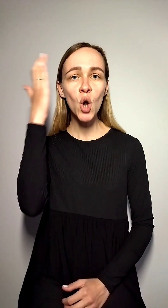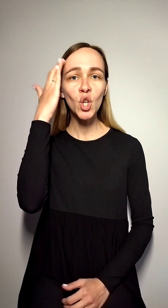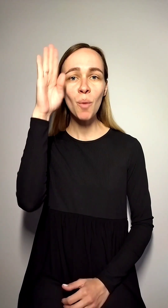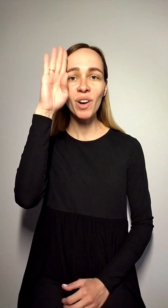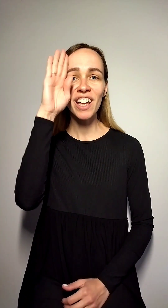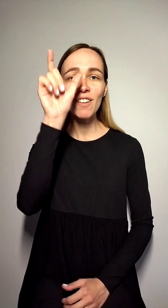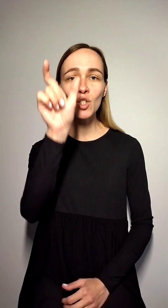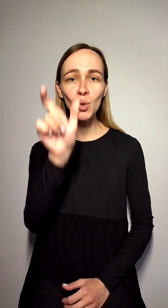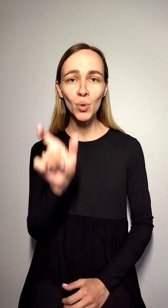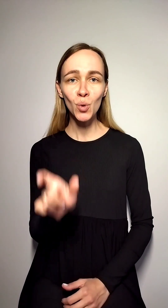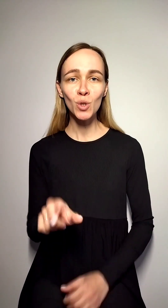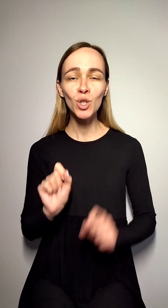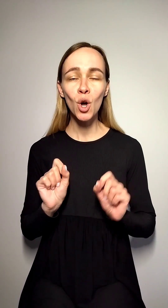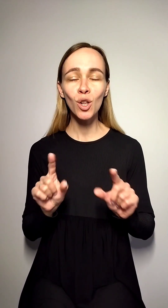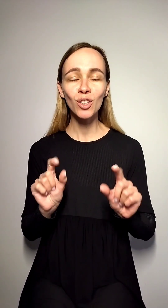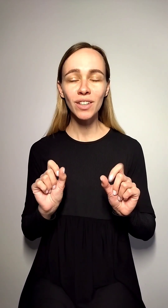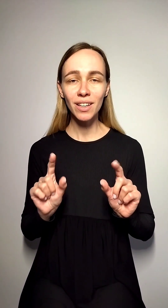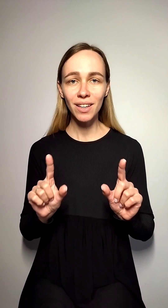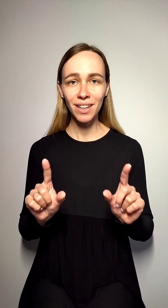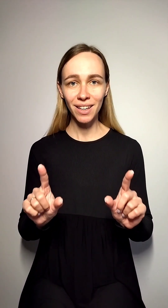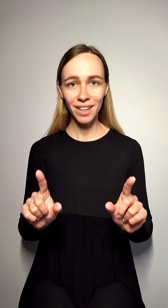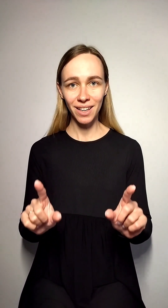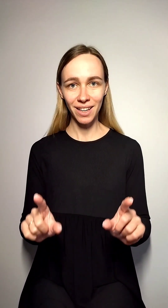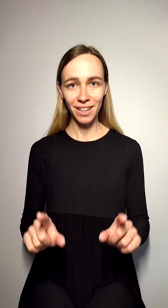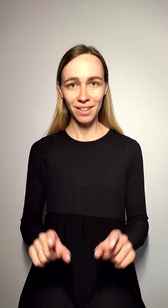чорно-бривцю золотий